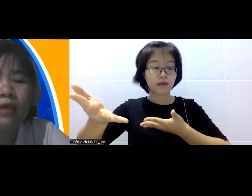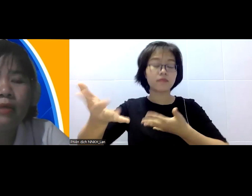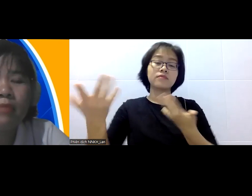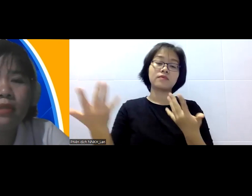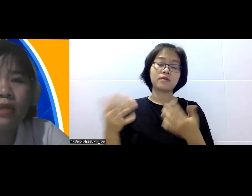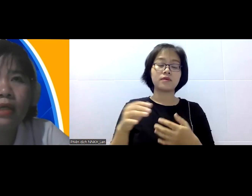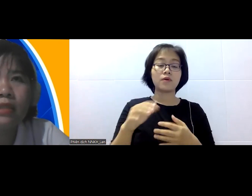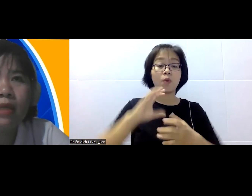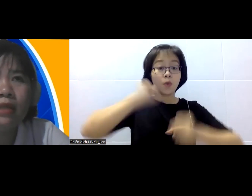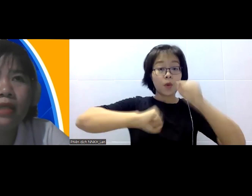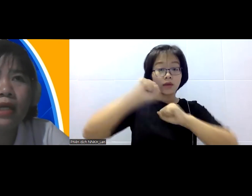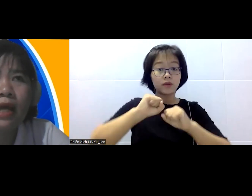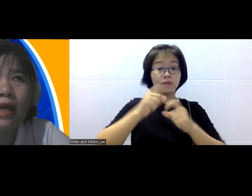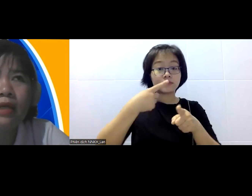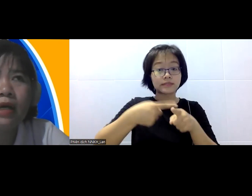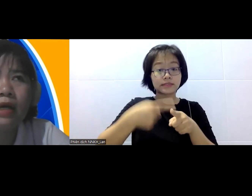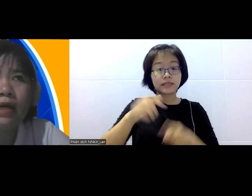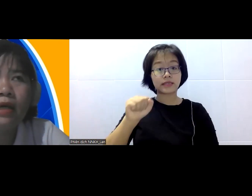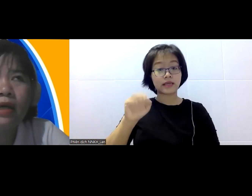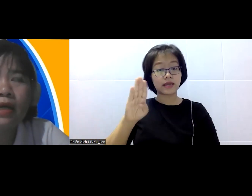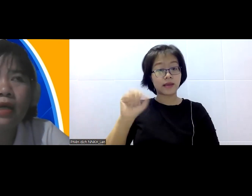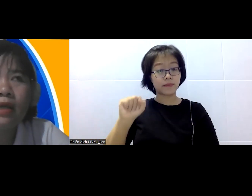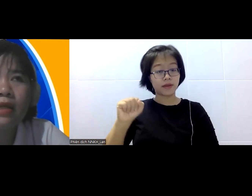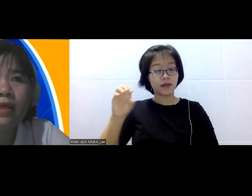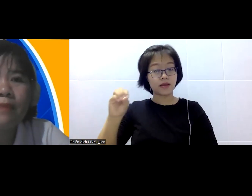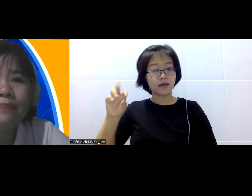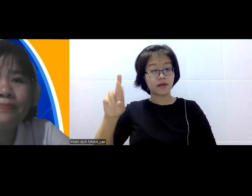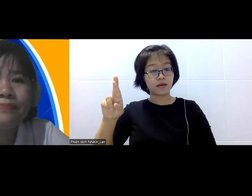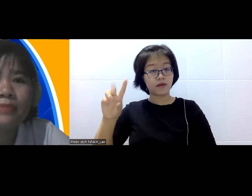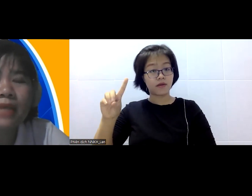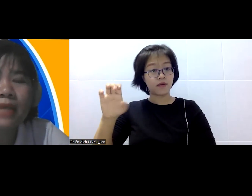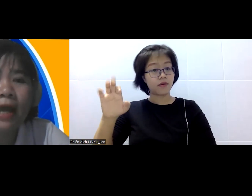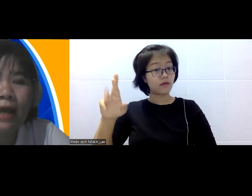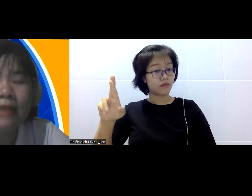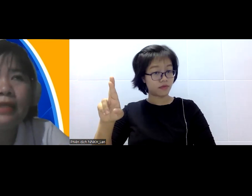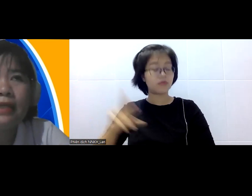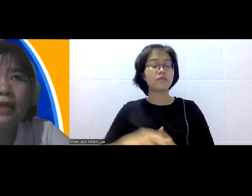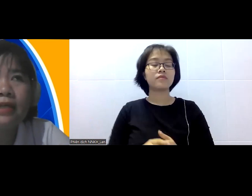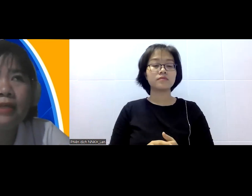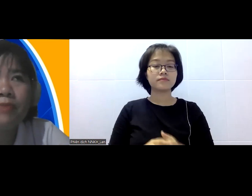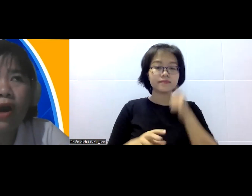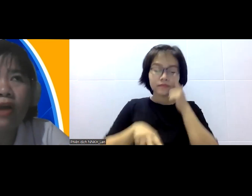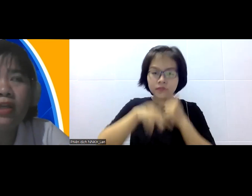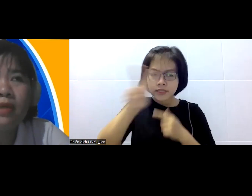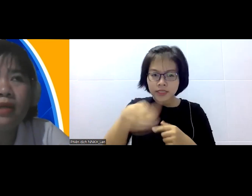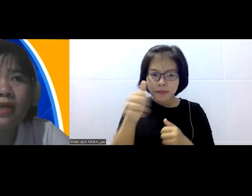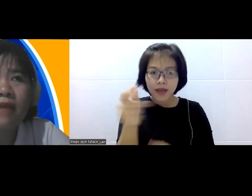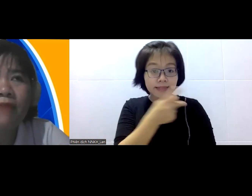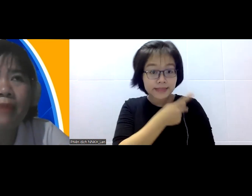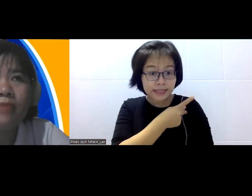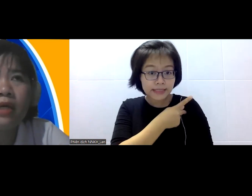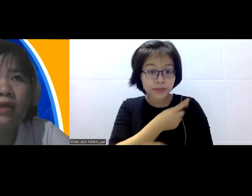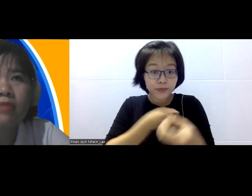hàng mình tìm đến những cái khách hàng các cái doanh nghiệp chắc cửa hàng các doanh nghiệp nhỏ chế biến